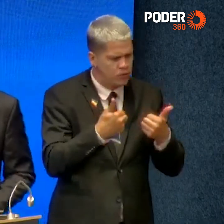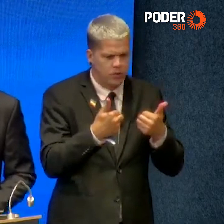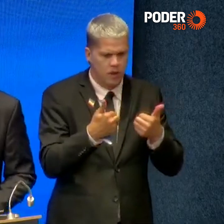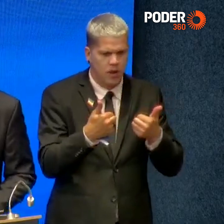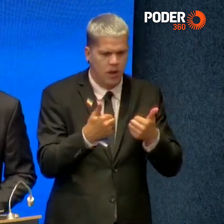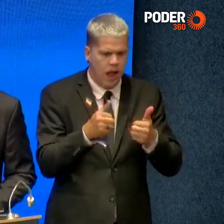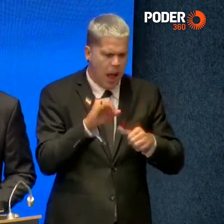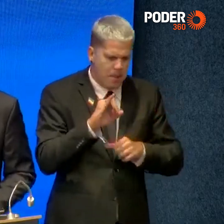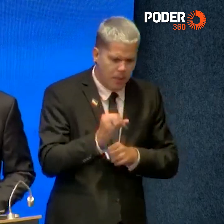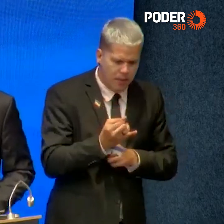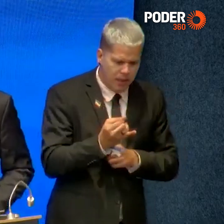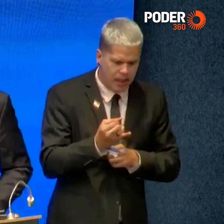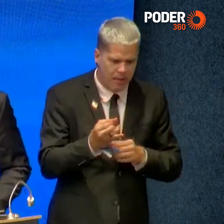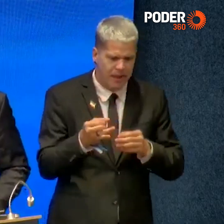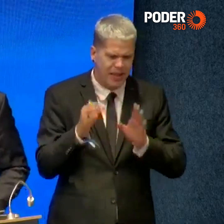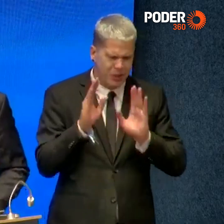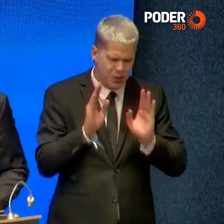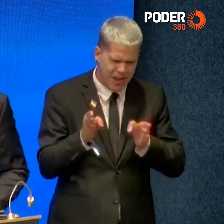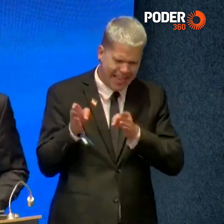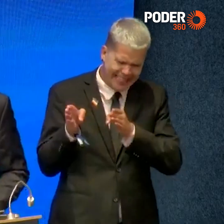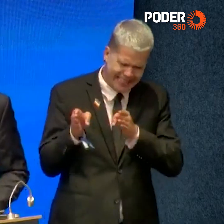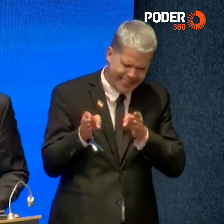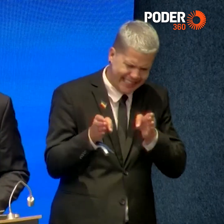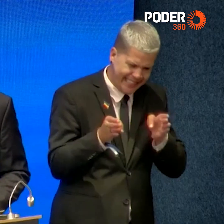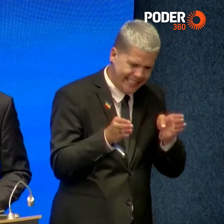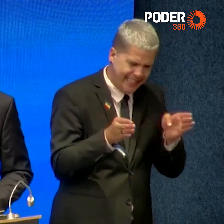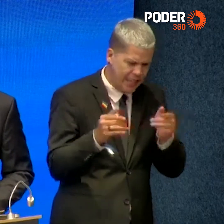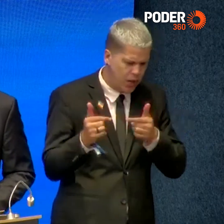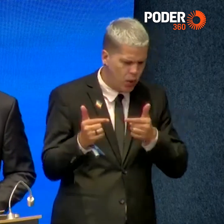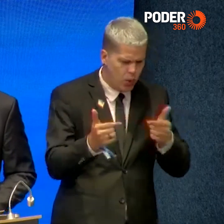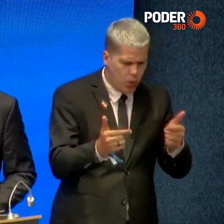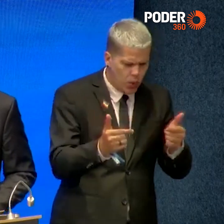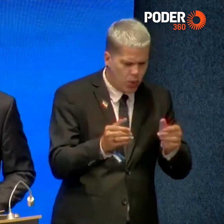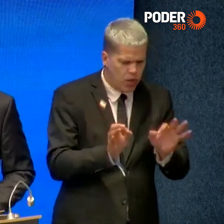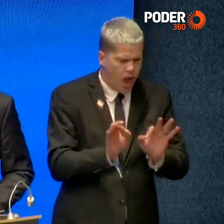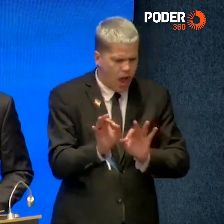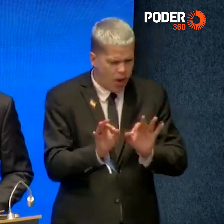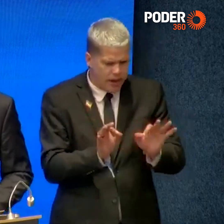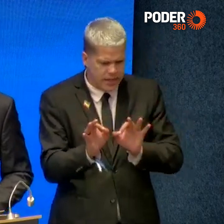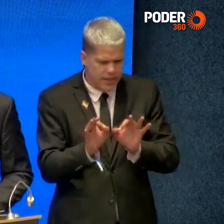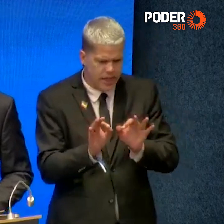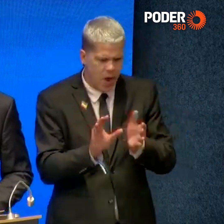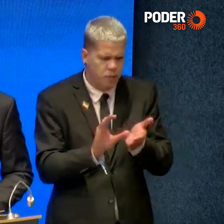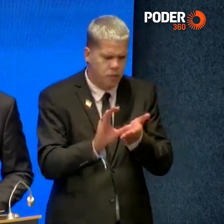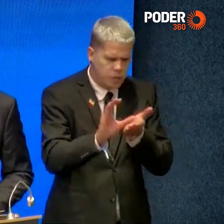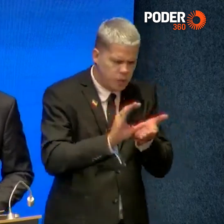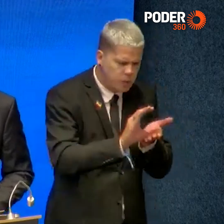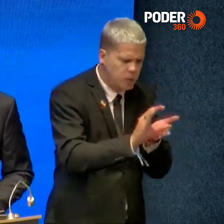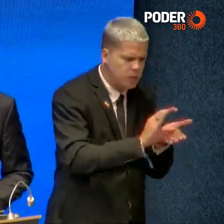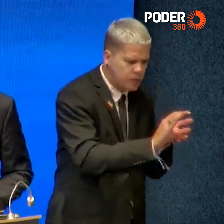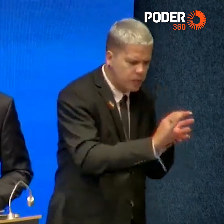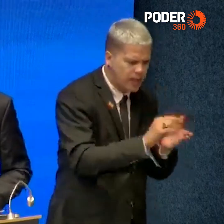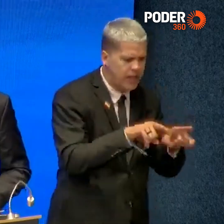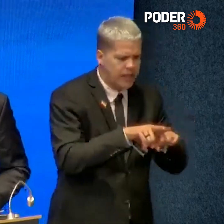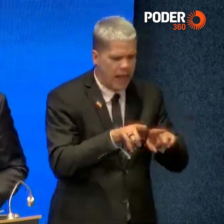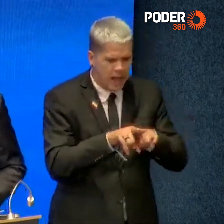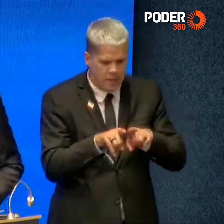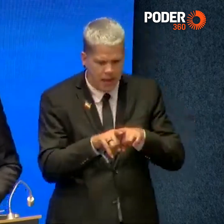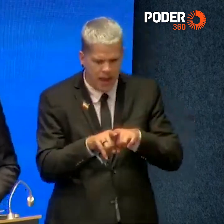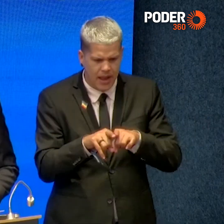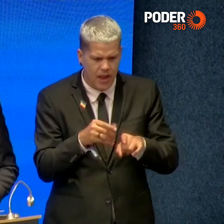aproveitamento do legado já existente, na recomposição de investimentos, no aperfeiçoamento da